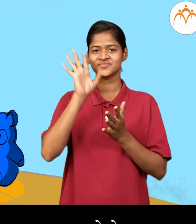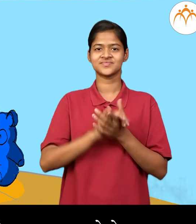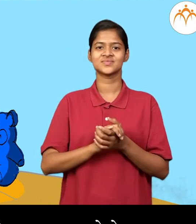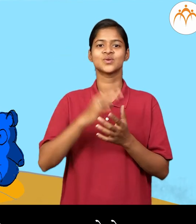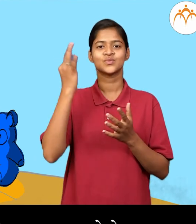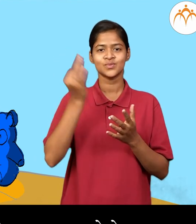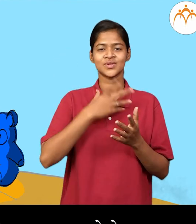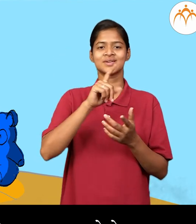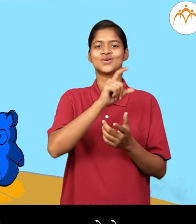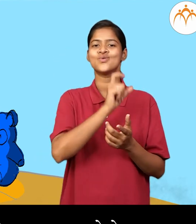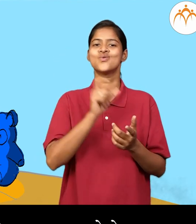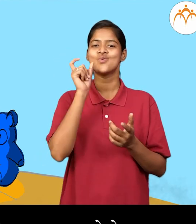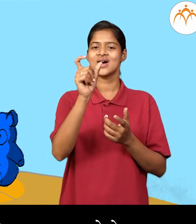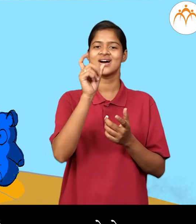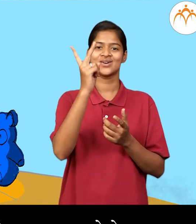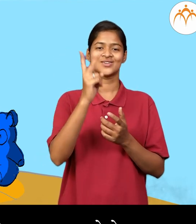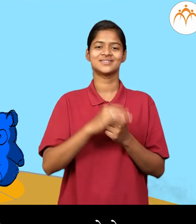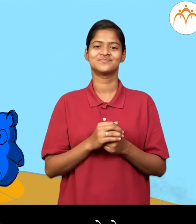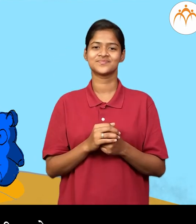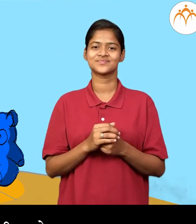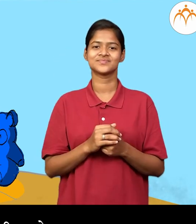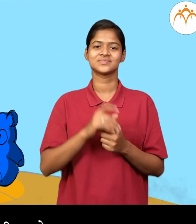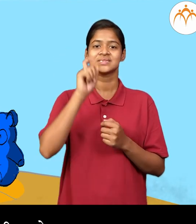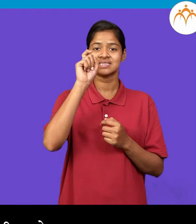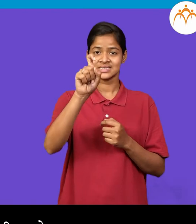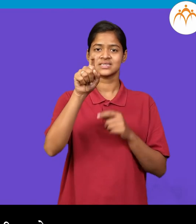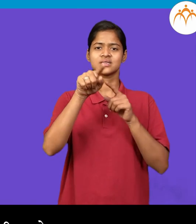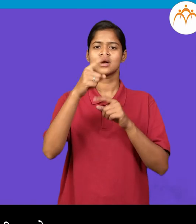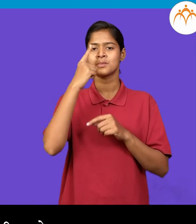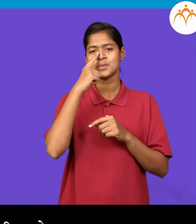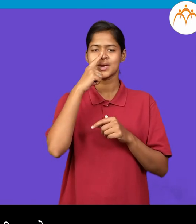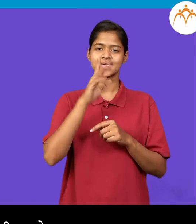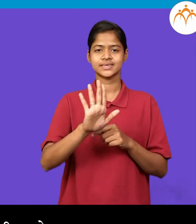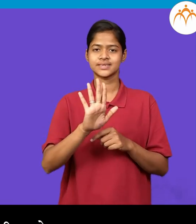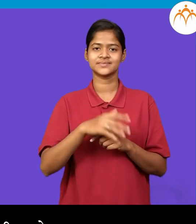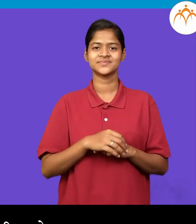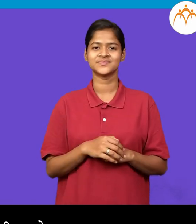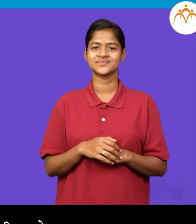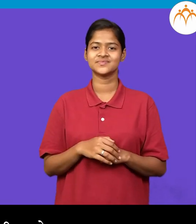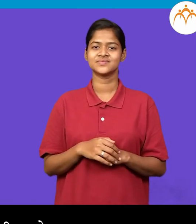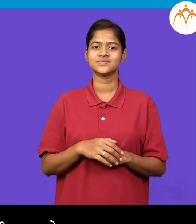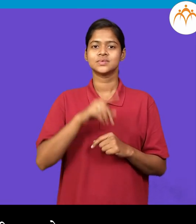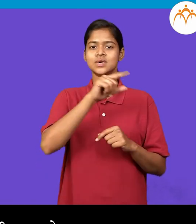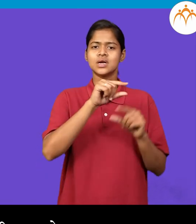ते बगुया ईशा ही एक मुलगी आहे ये वाक्य